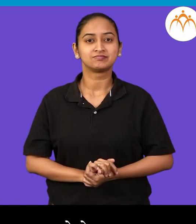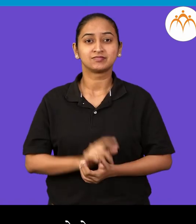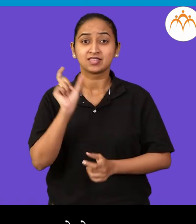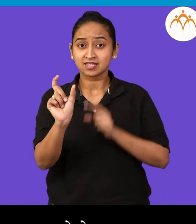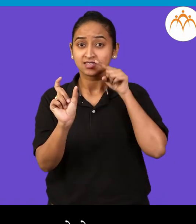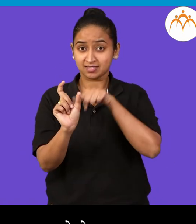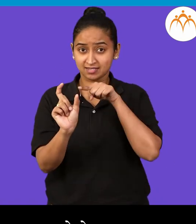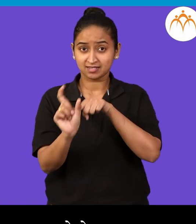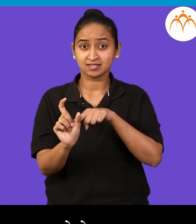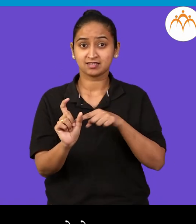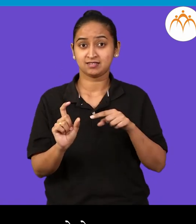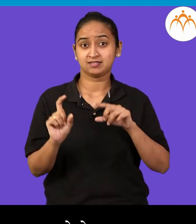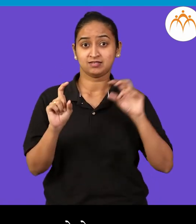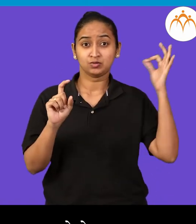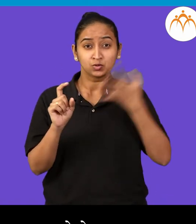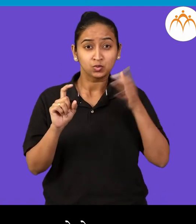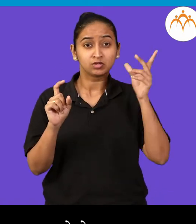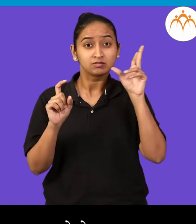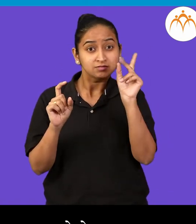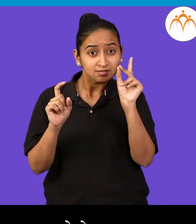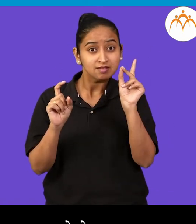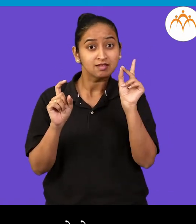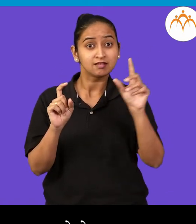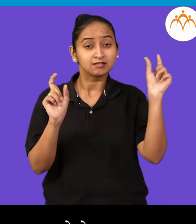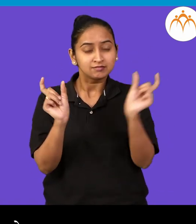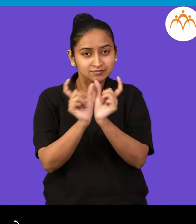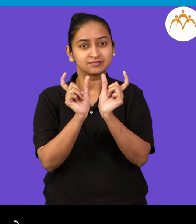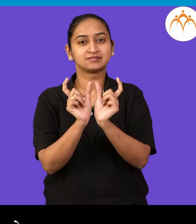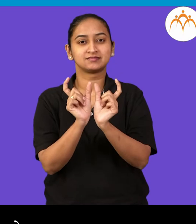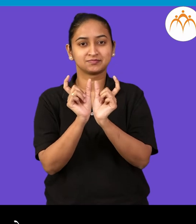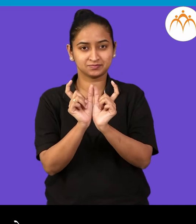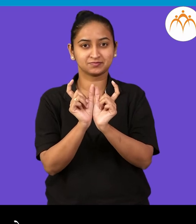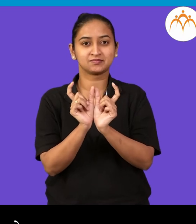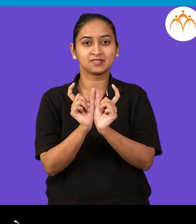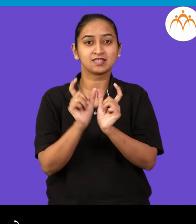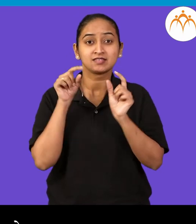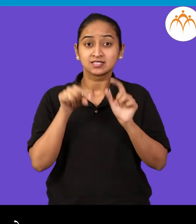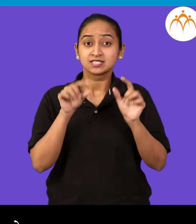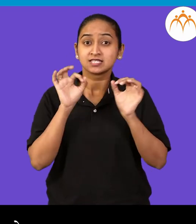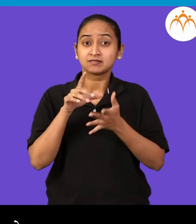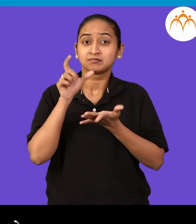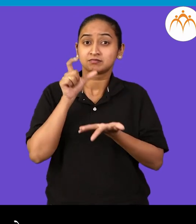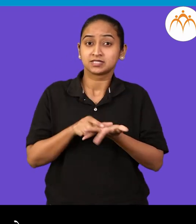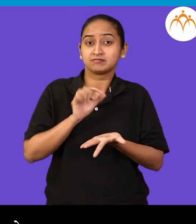जोडून दुसरा शब्द येतो, हे शब्द एकत्रीत लिहायचे असतात,